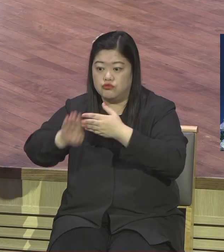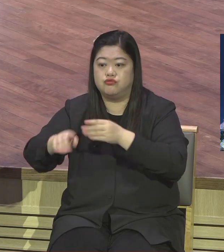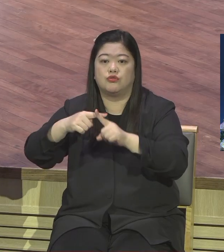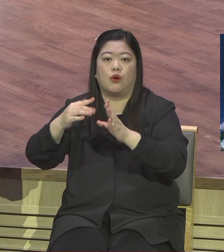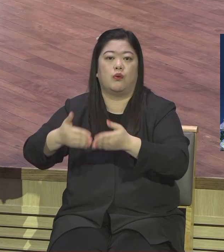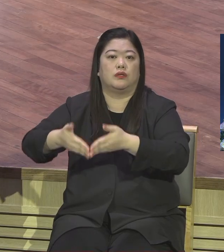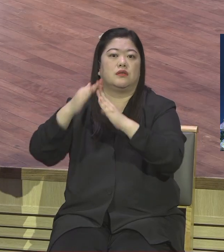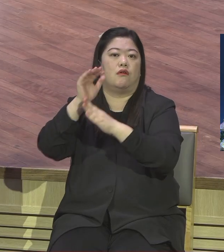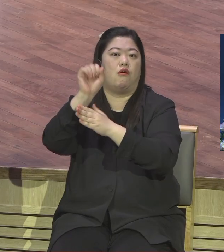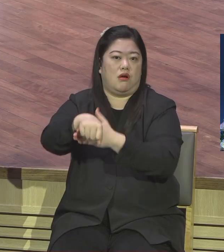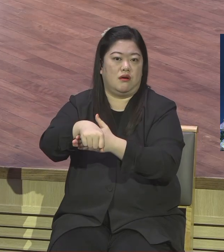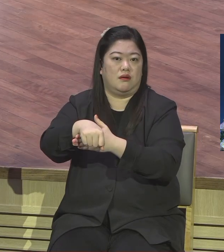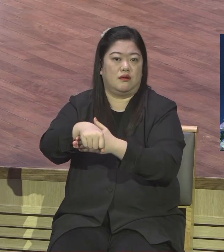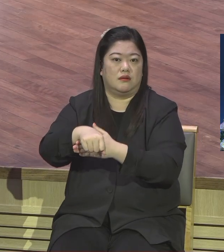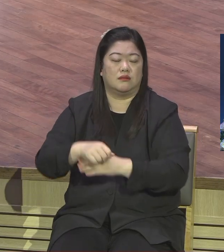야 우리 교회 하자